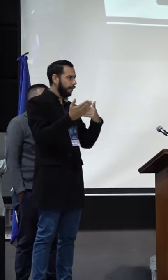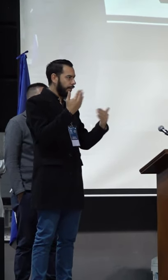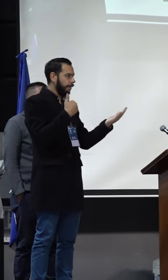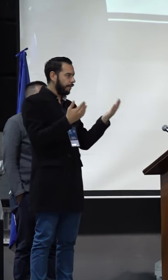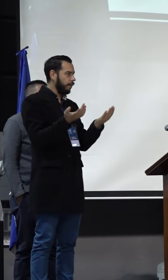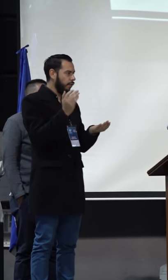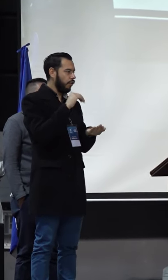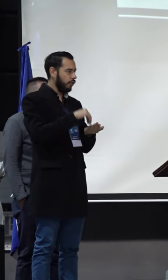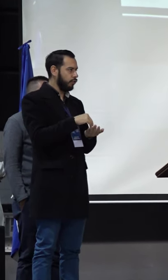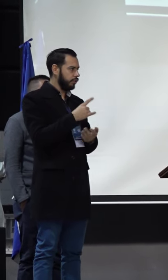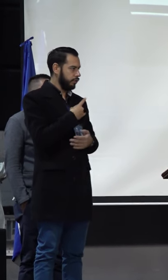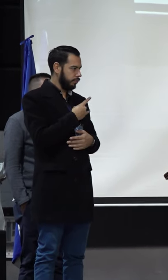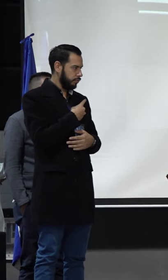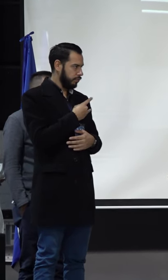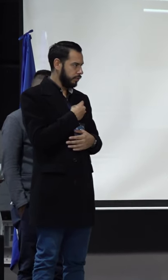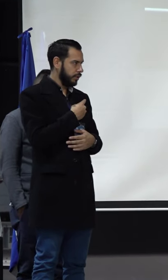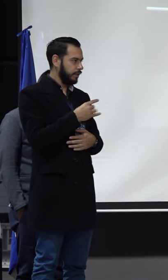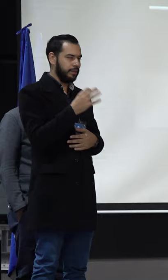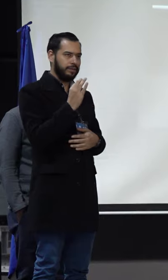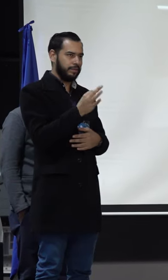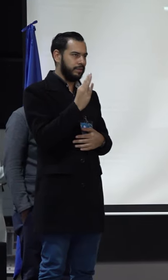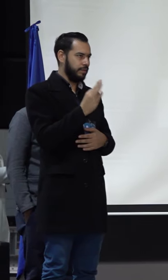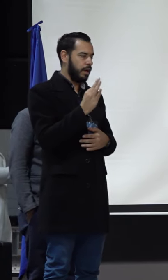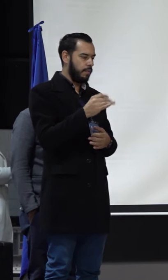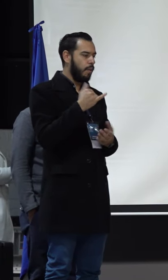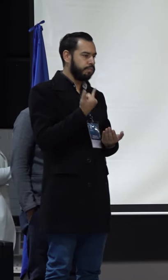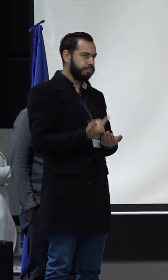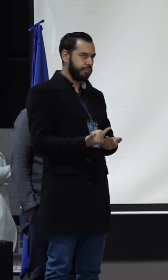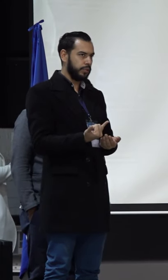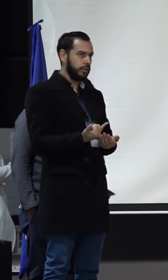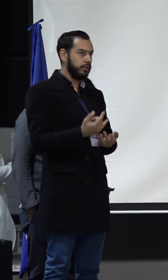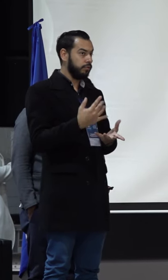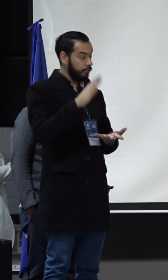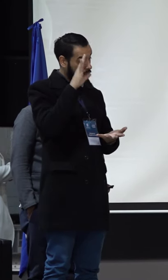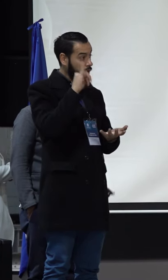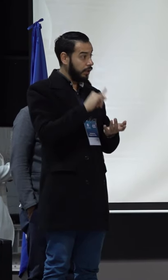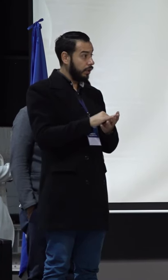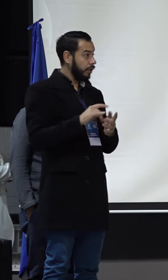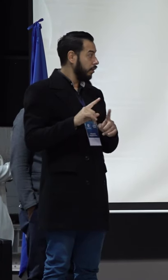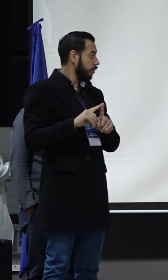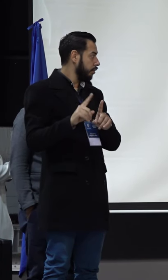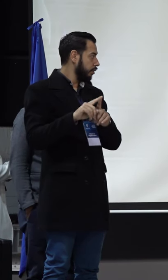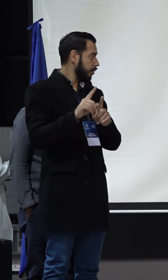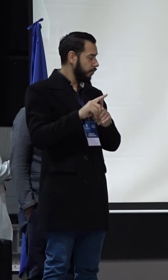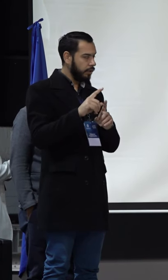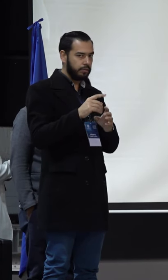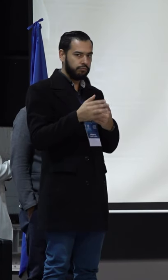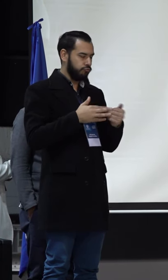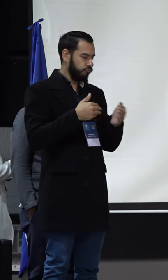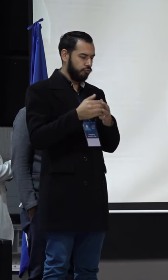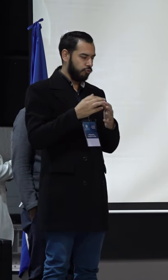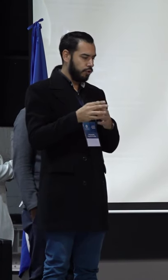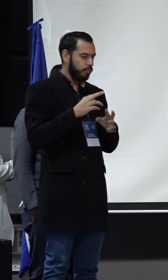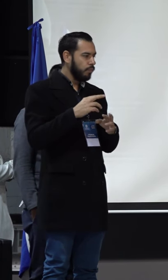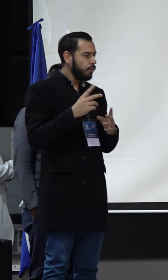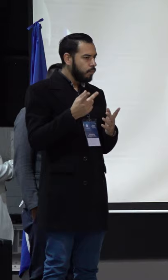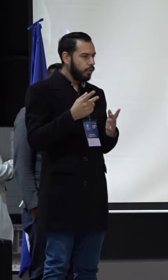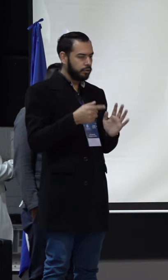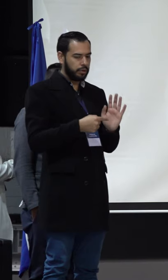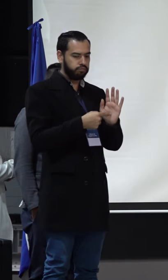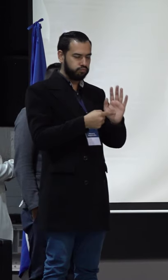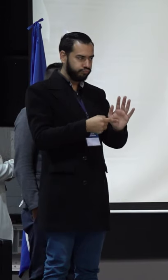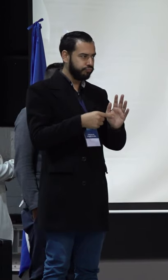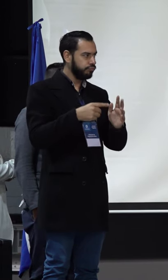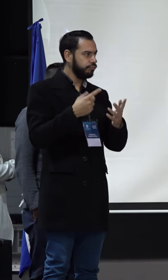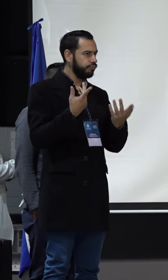universidad, que siempre he estado aquí, entonces creo que indiferente de los resultados, si nos gustaría en algún momento poder